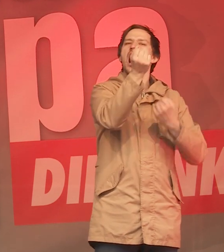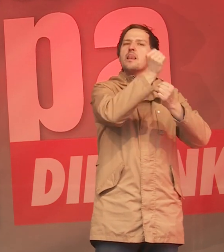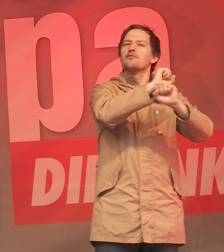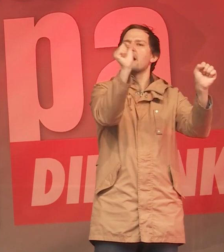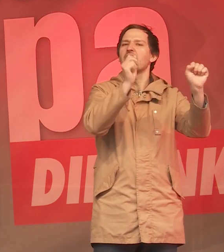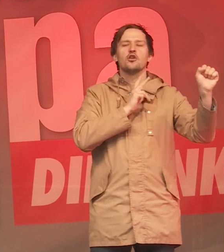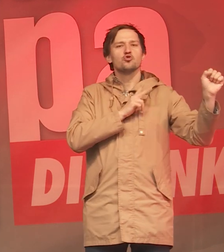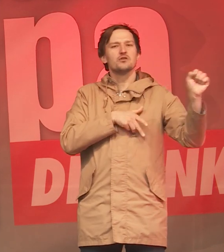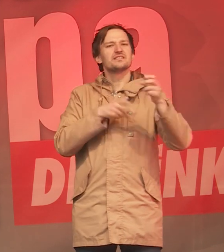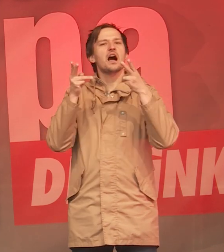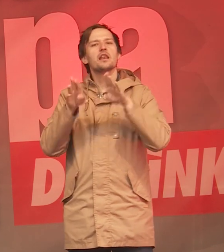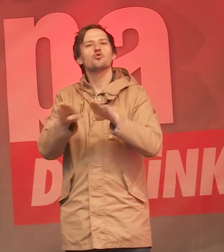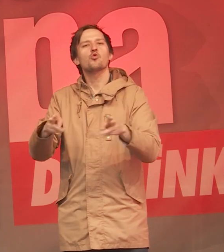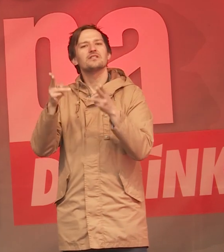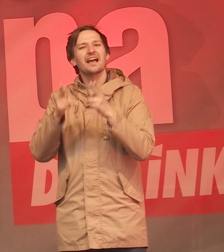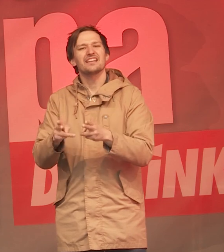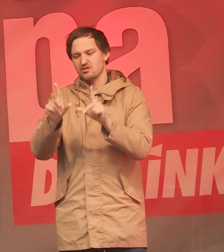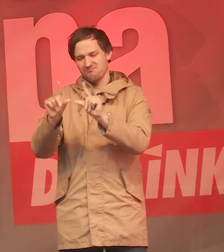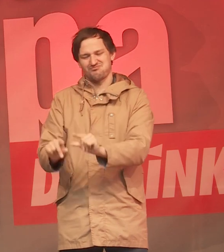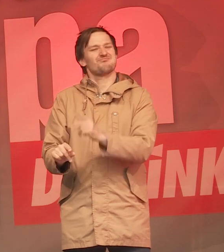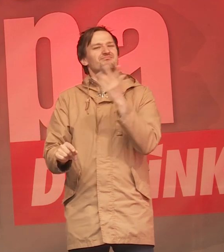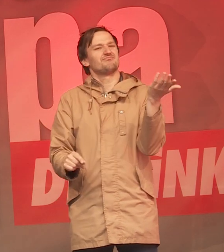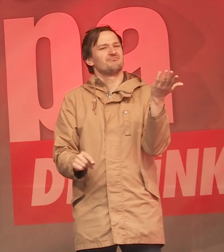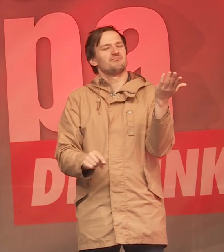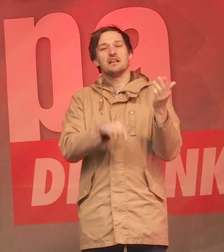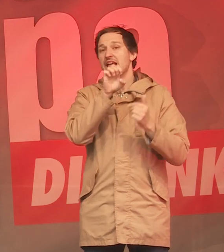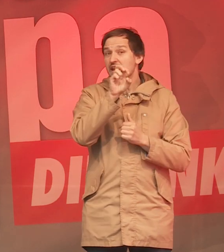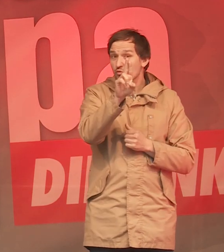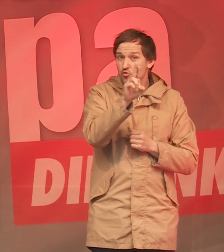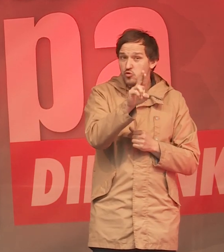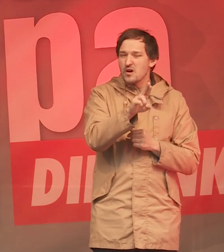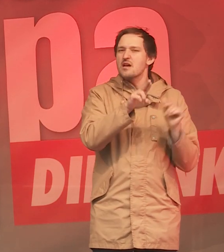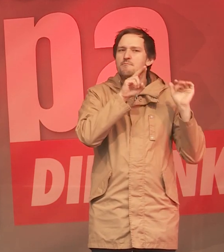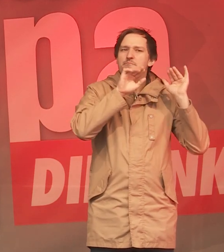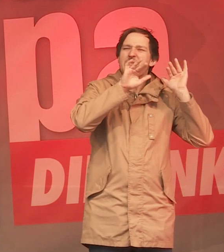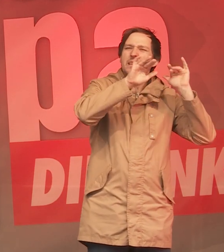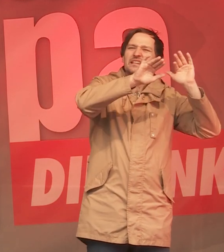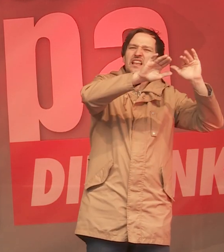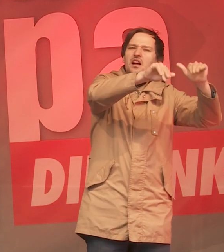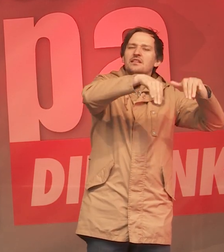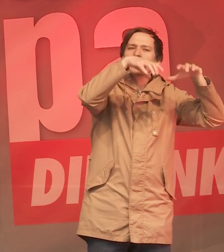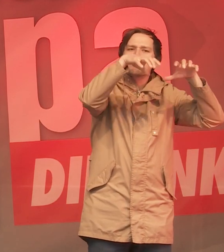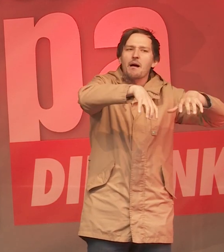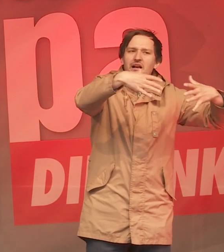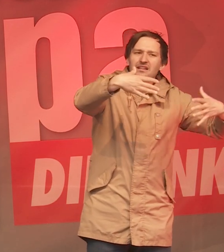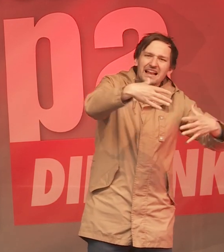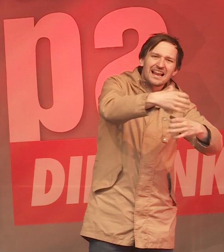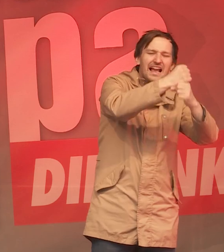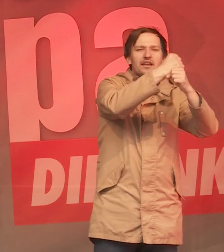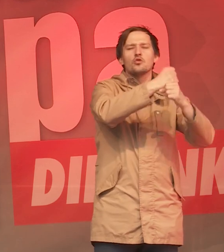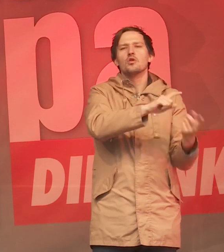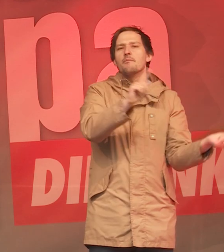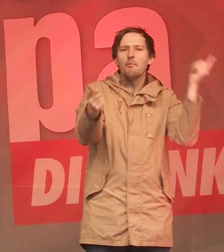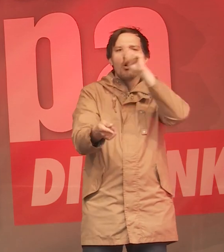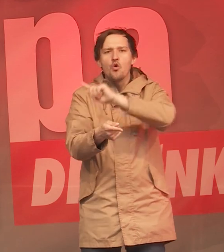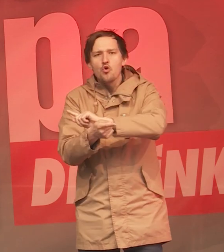als soziale Grundrechte, weil diese EU auf der einen Seite Milliarden dafür hat, Banken zu retten, aber auf